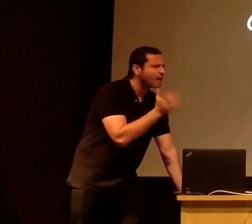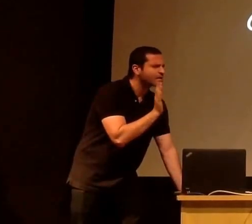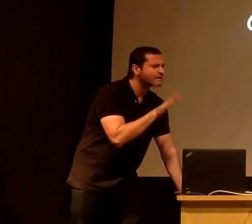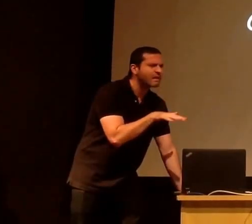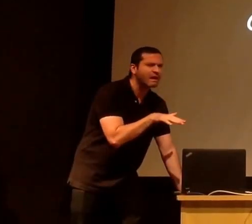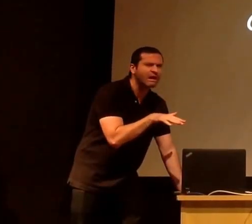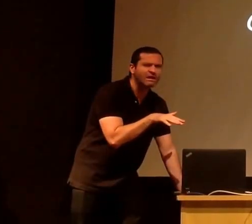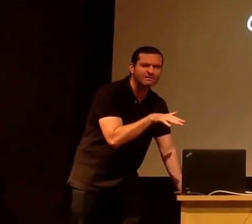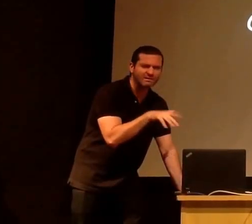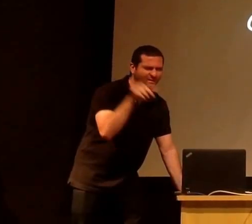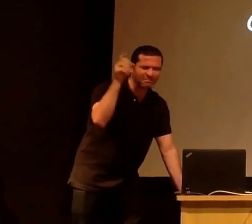Ele falou, boa tarde?